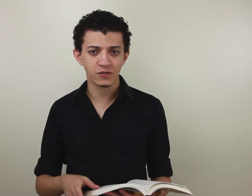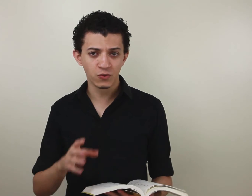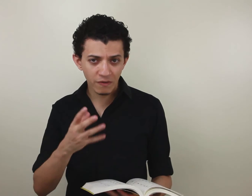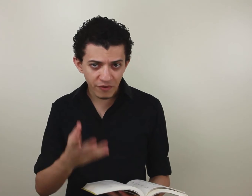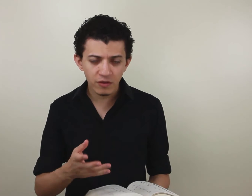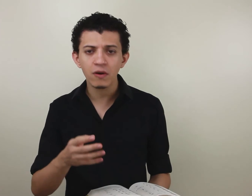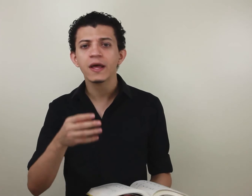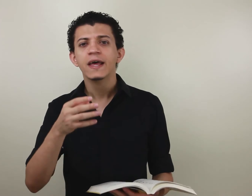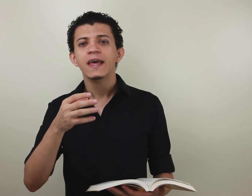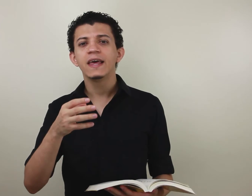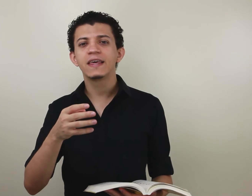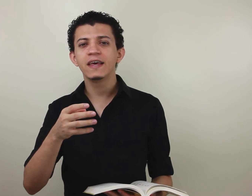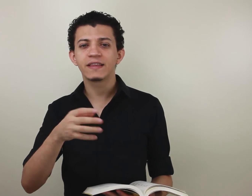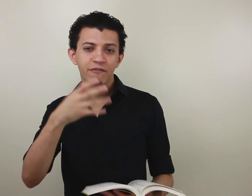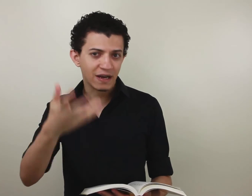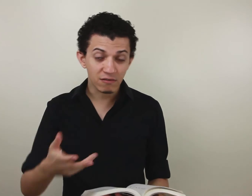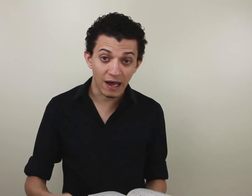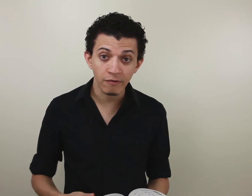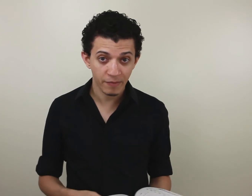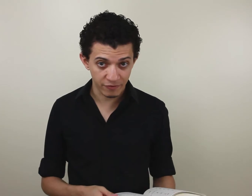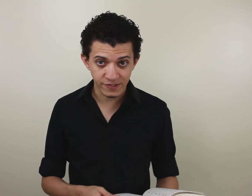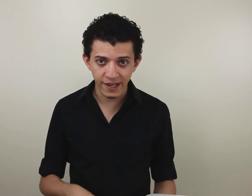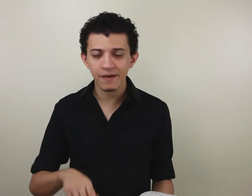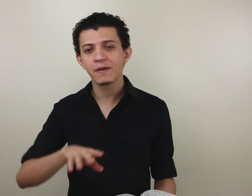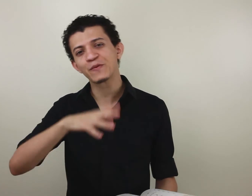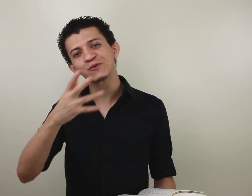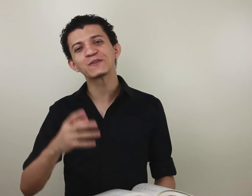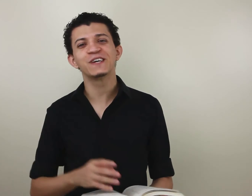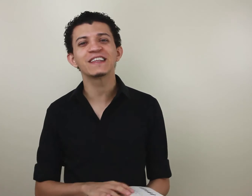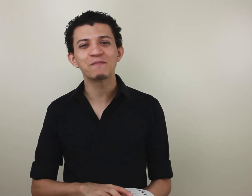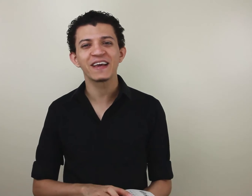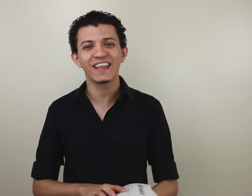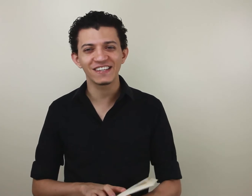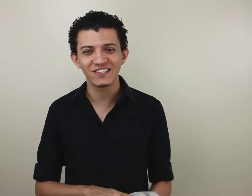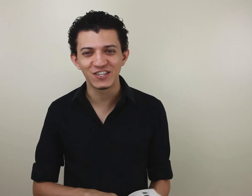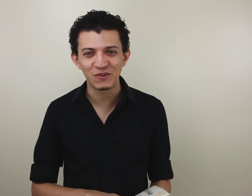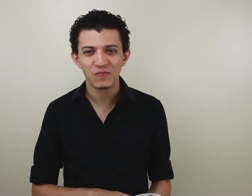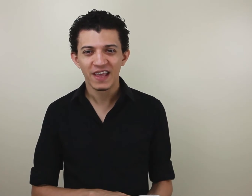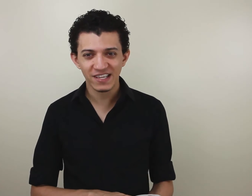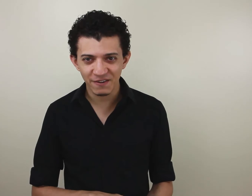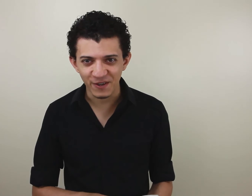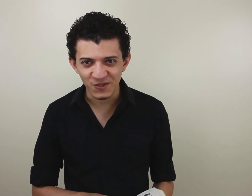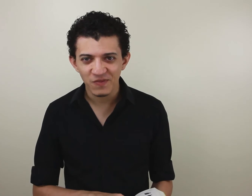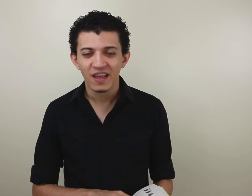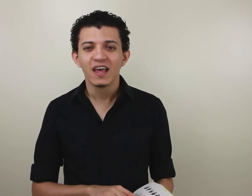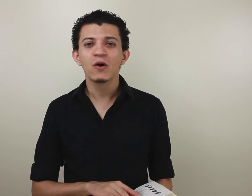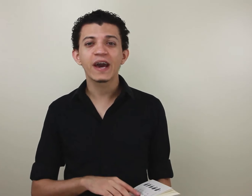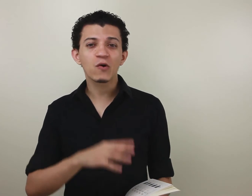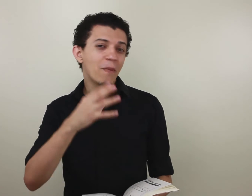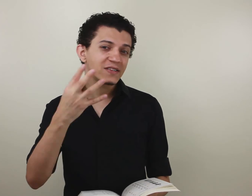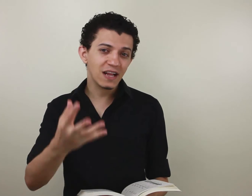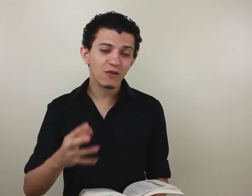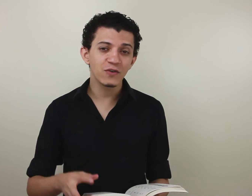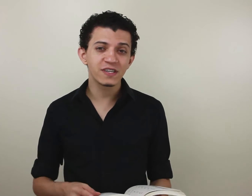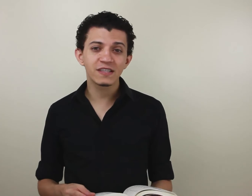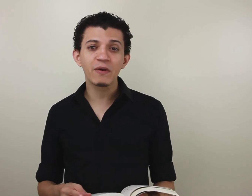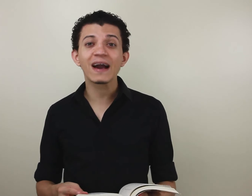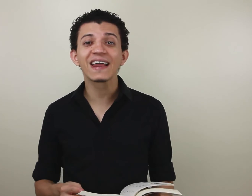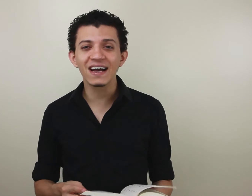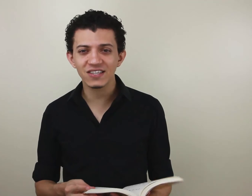sua, Vitor, e que tenha ficado claro para você e para os outros aí também que têm assistido esse vídeo. Eu quero compartilhar com vocês também a grande